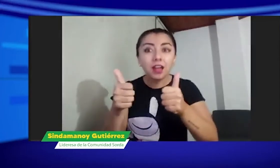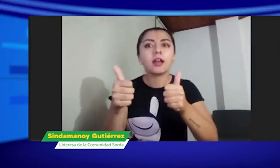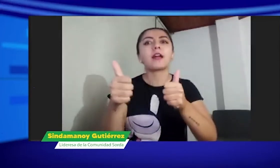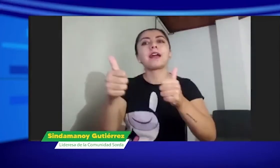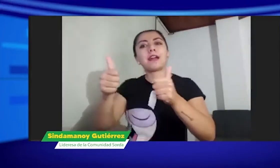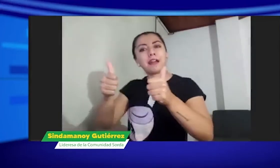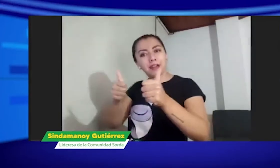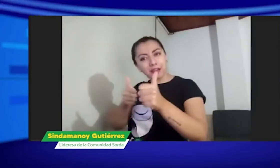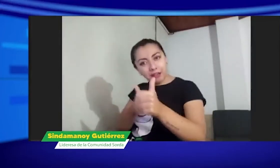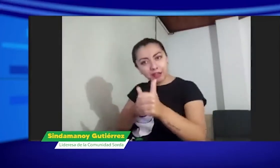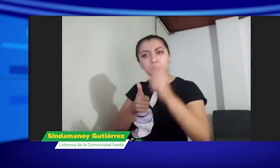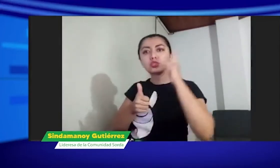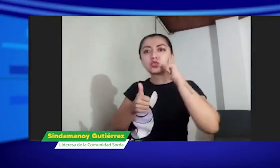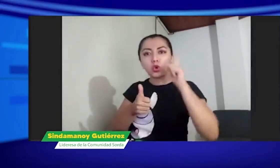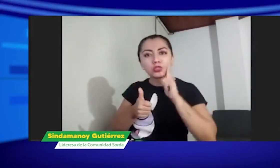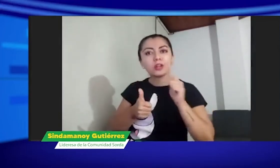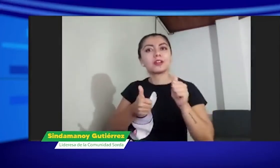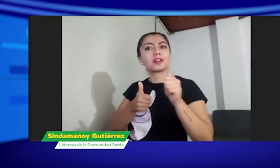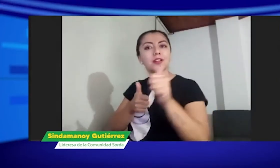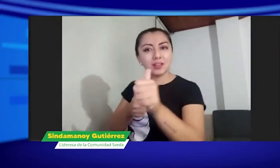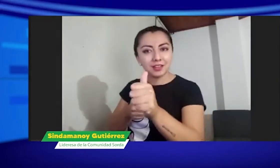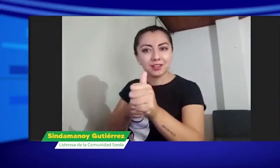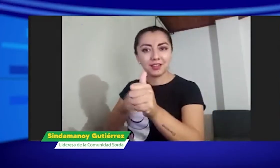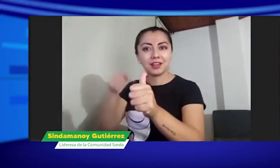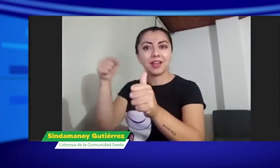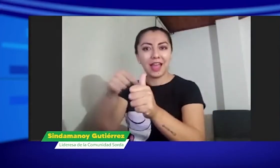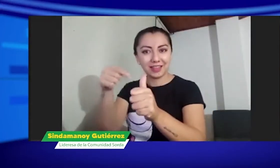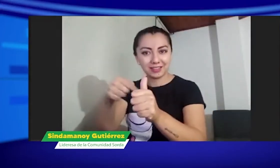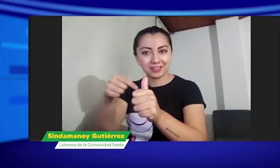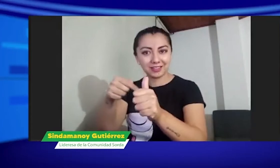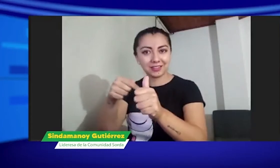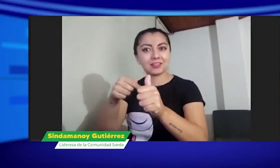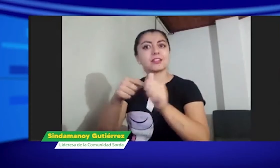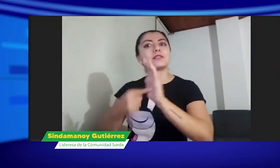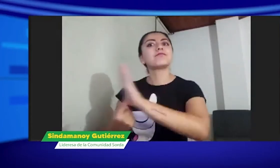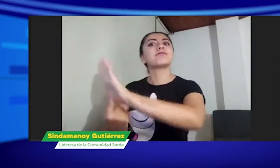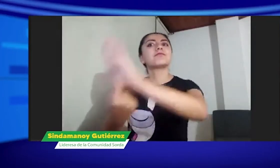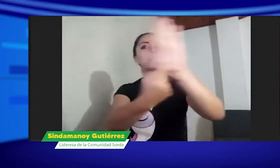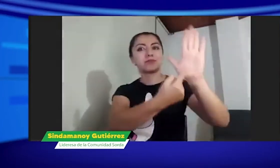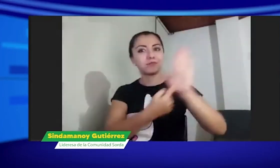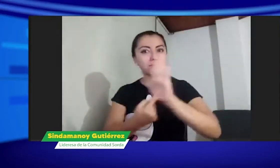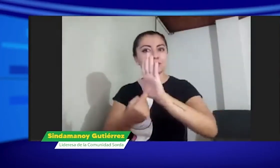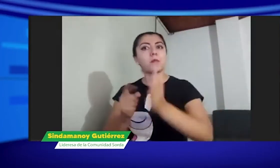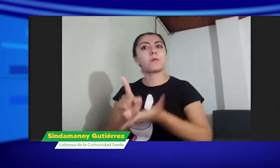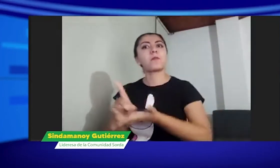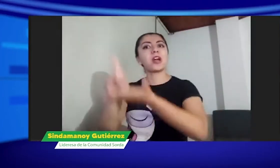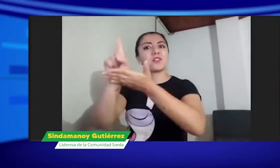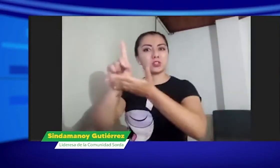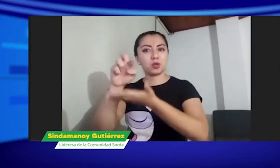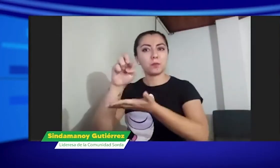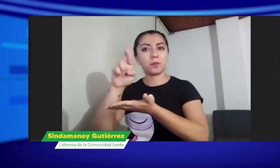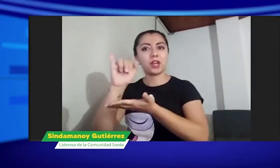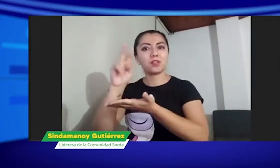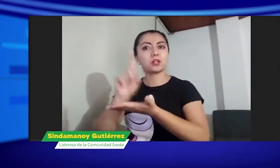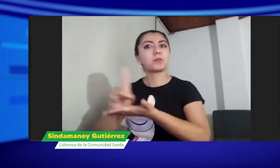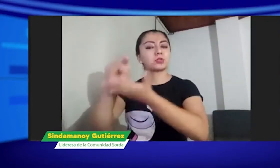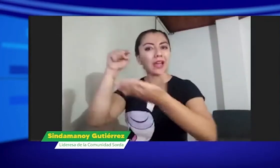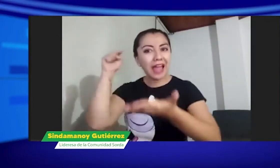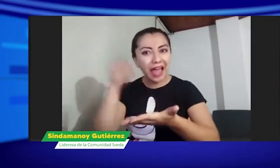es mejor que sea el oyente quien va atrás y nosotros adelante llevando ese liderazgo y mostrando